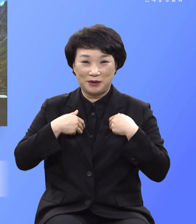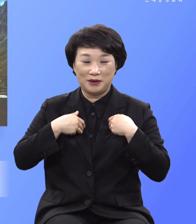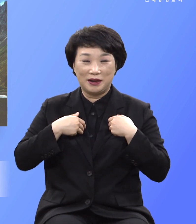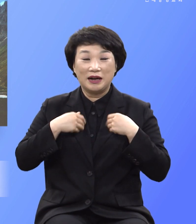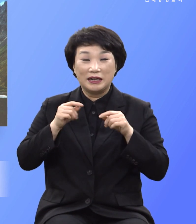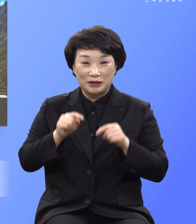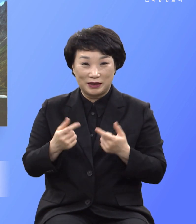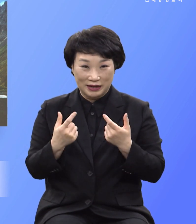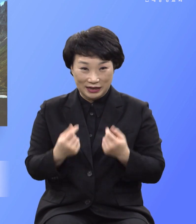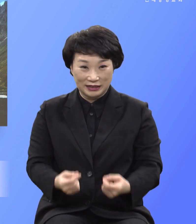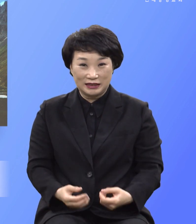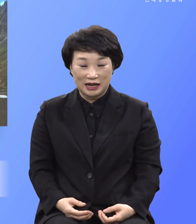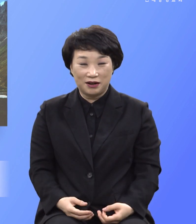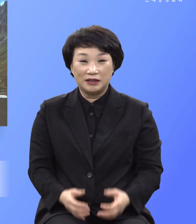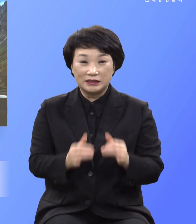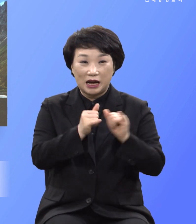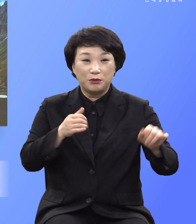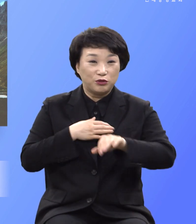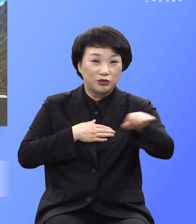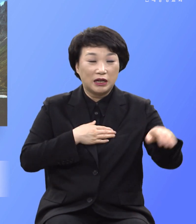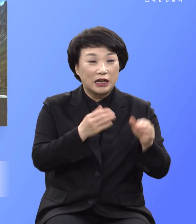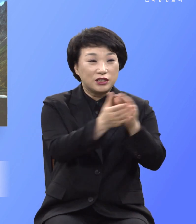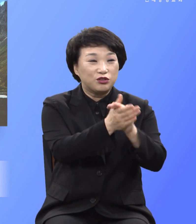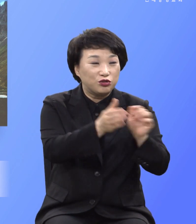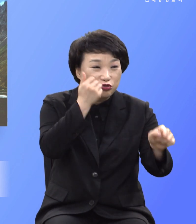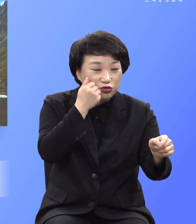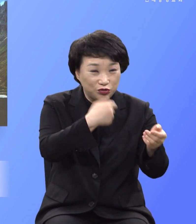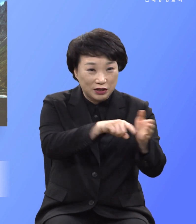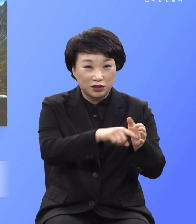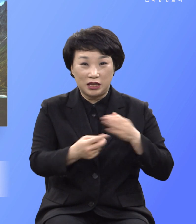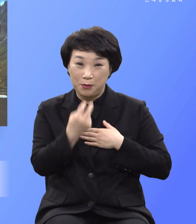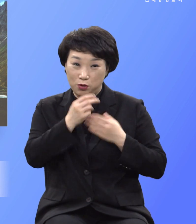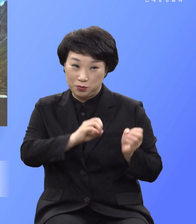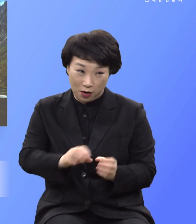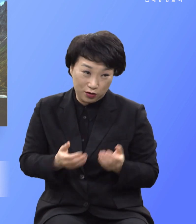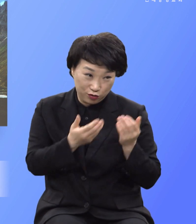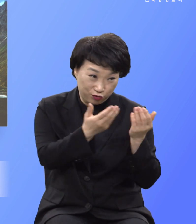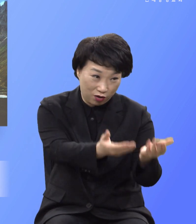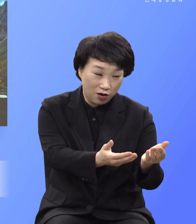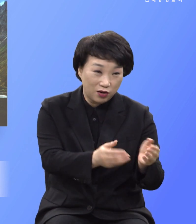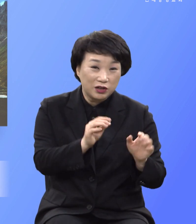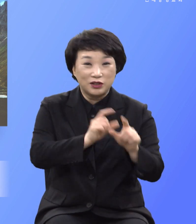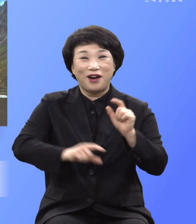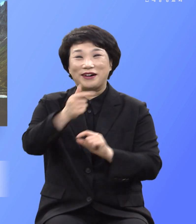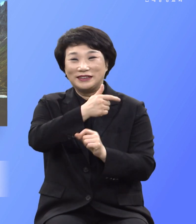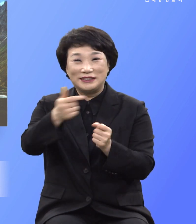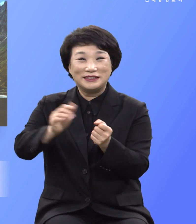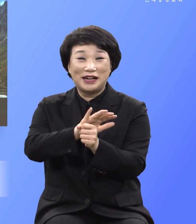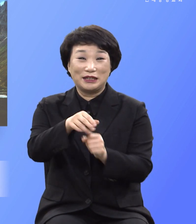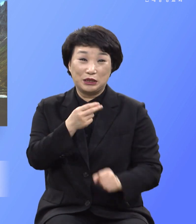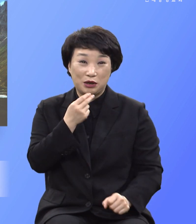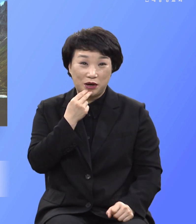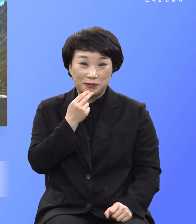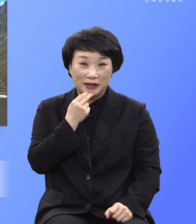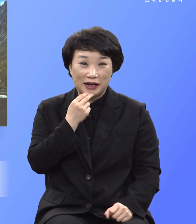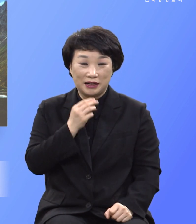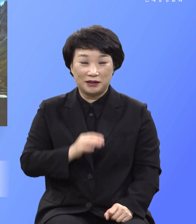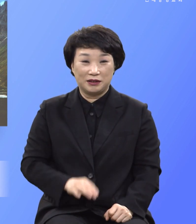것이다 사람이 친구를 위해 자기 목숨을 버리면 이에서 더 큰 사랑이 없나니 너희가